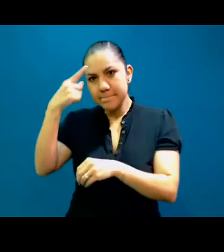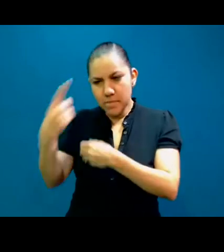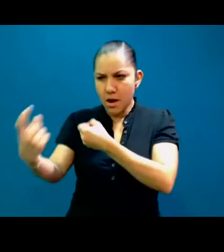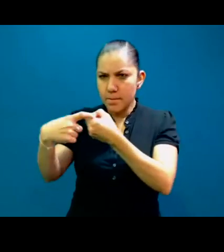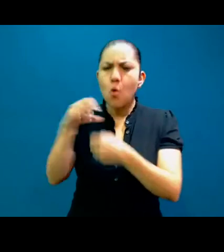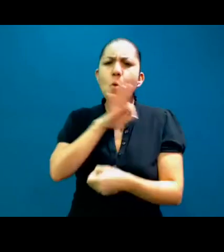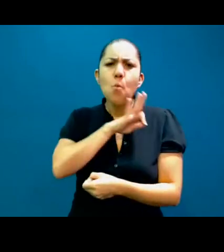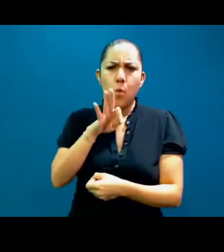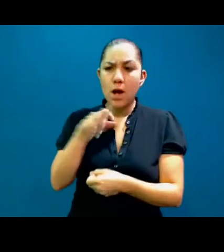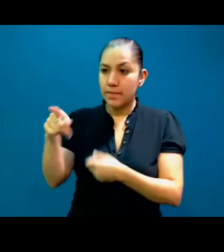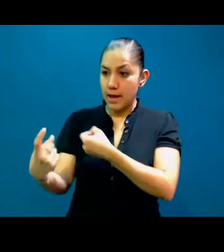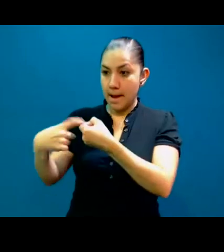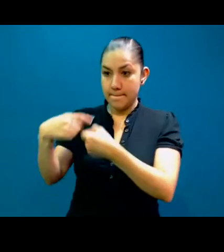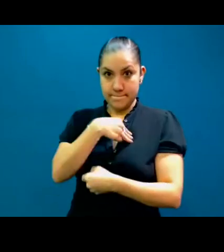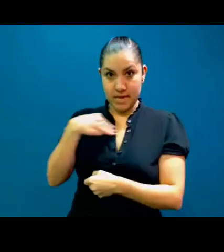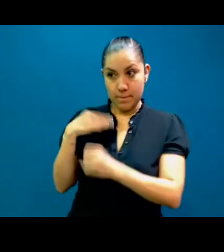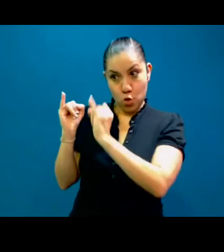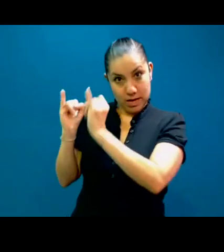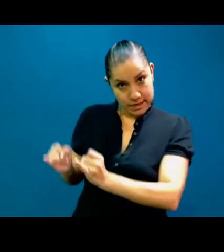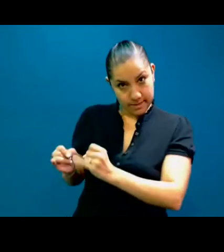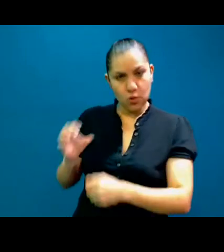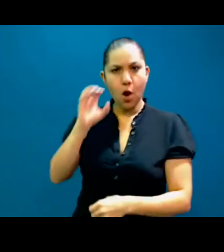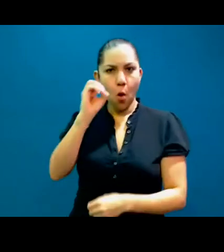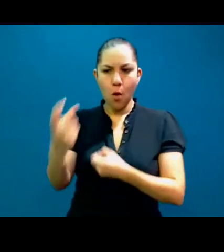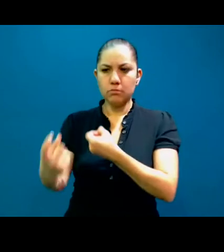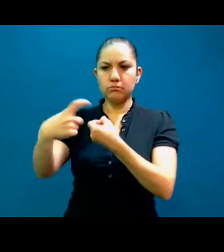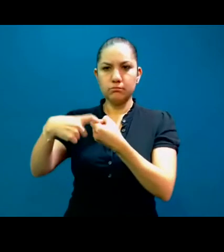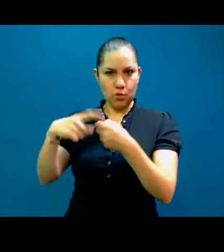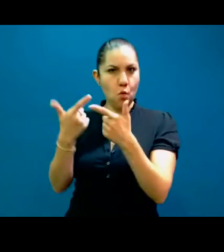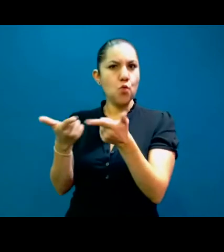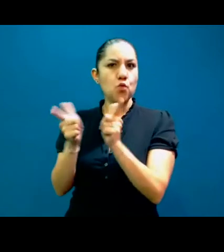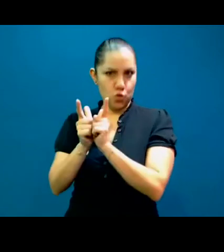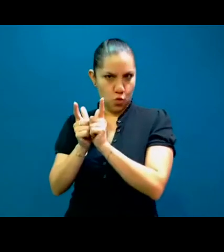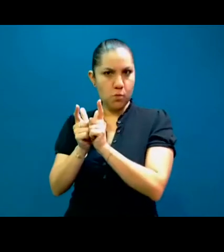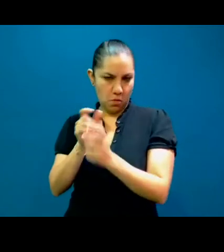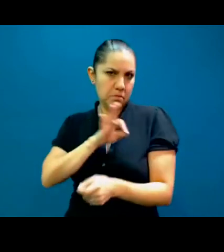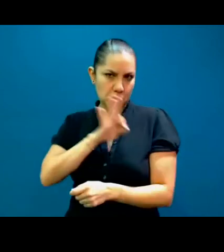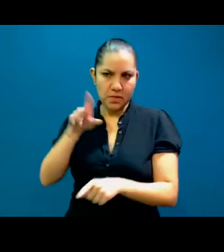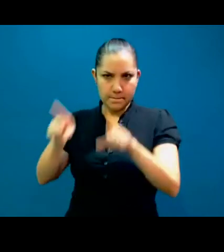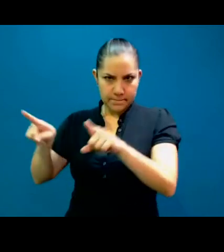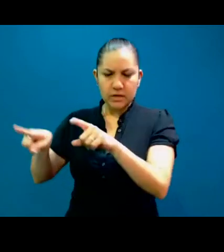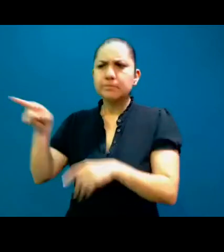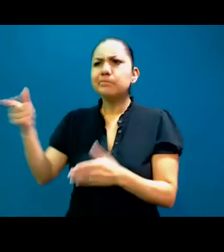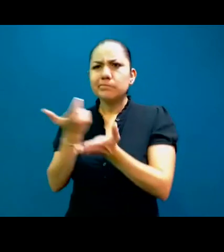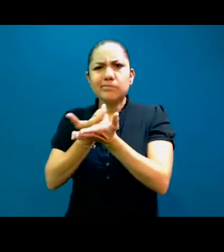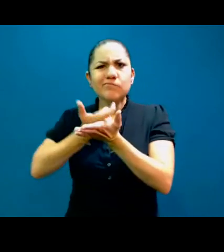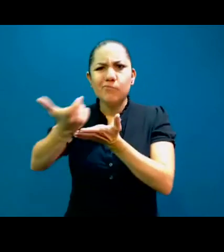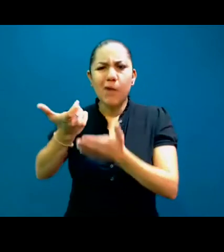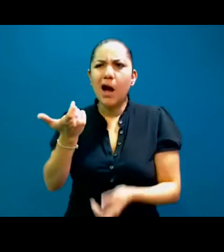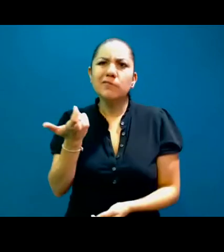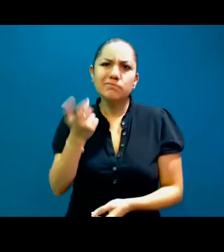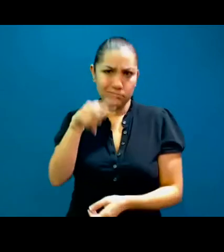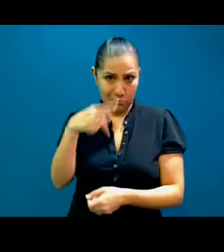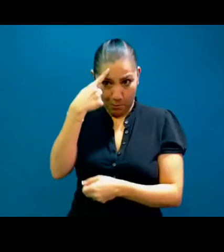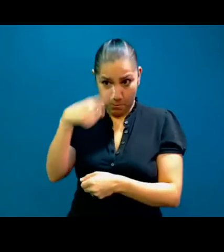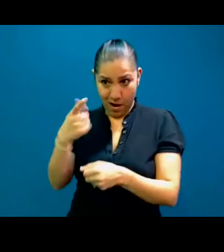una membresía como organización o grupo. Este va a ser una cantidad en realidad significativa, no va a ser